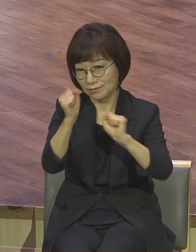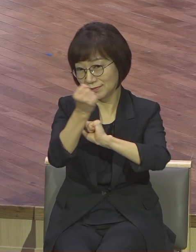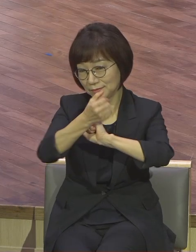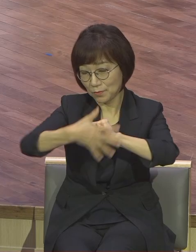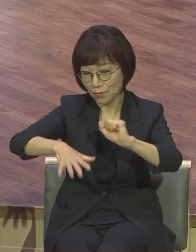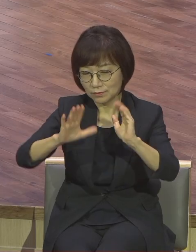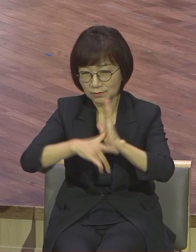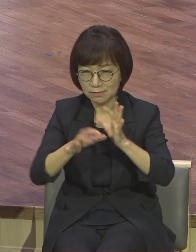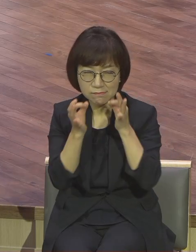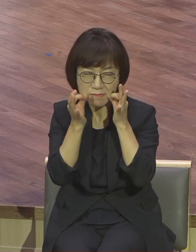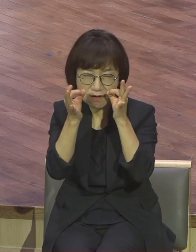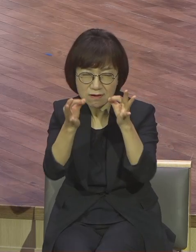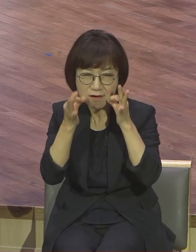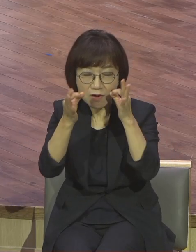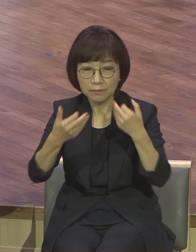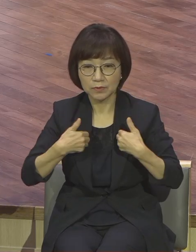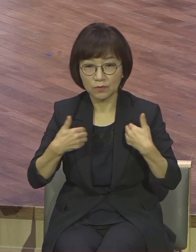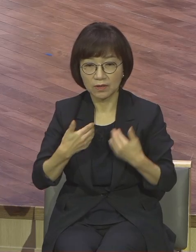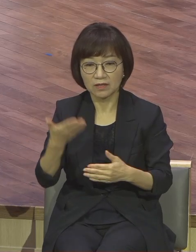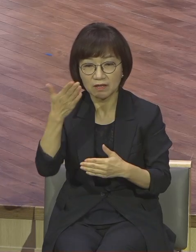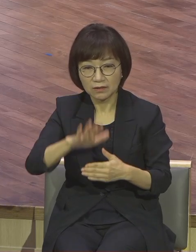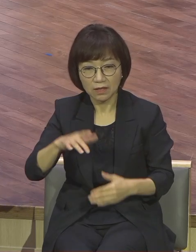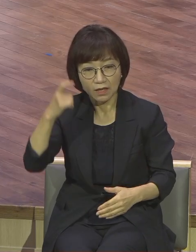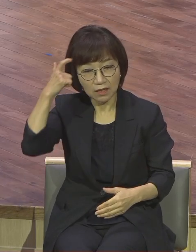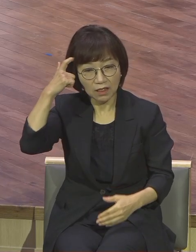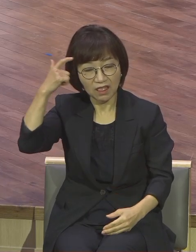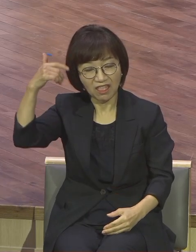정신이 헤이해져 가지고 돈이 들어오니까